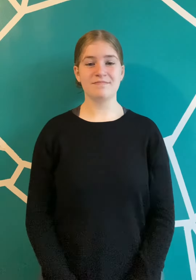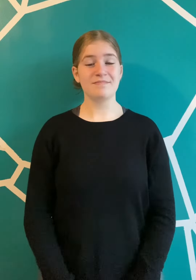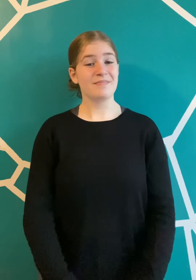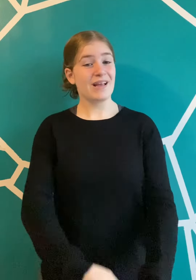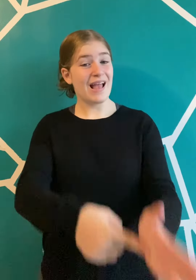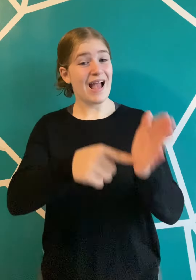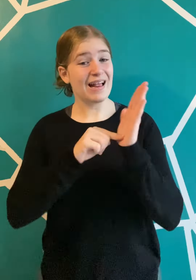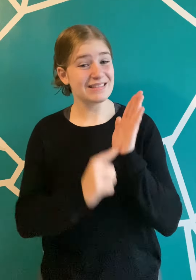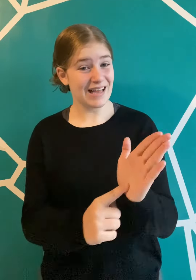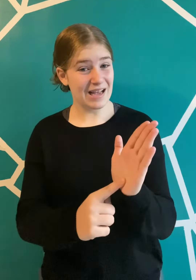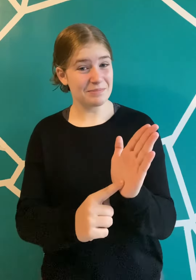Exemple